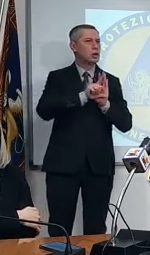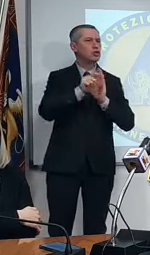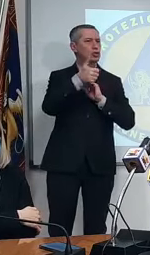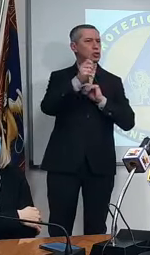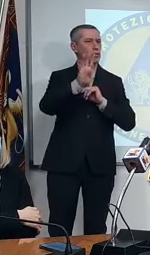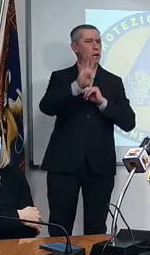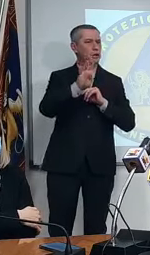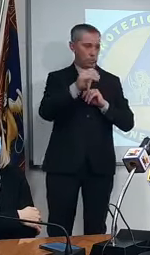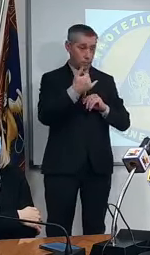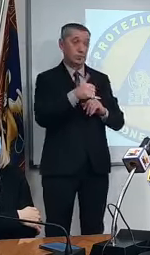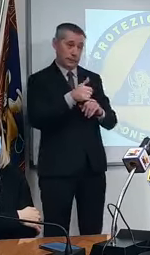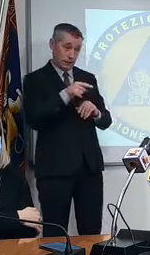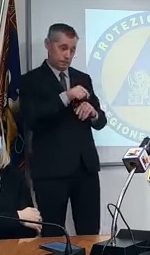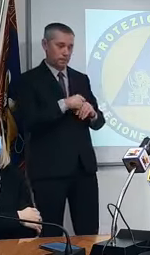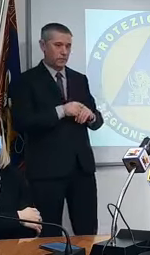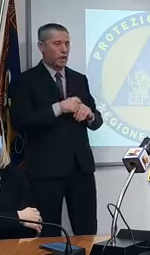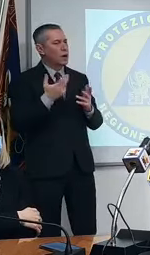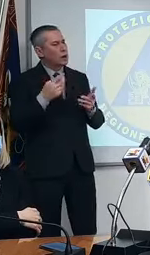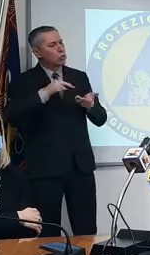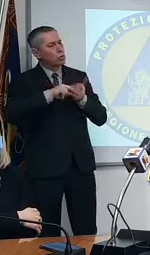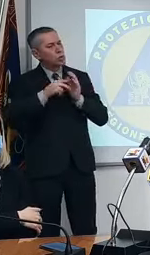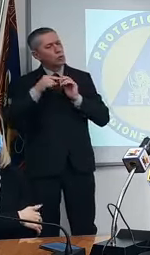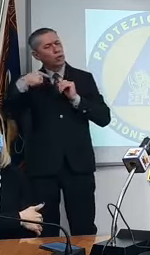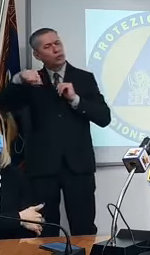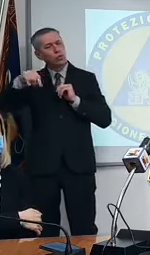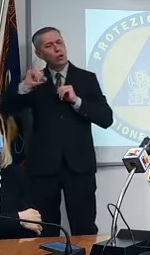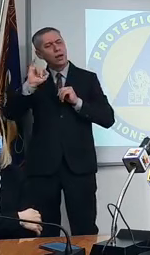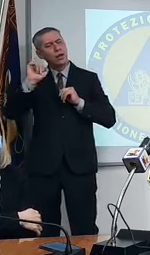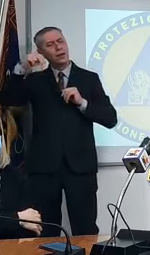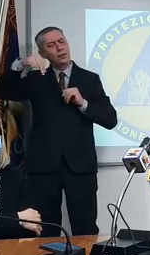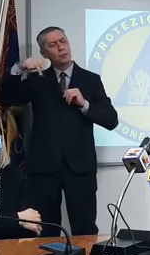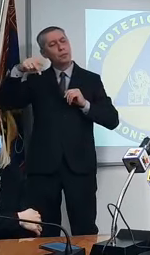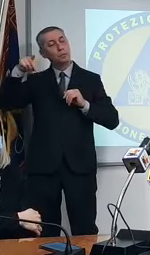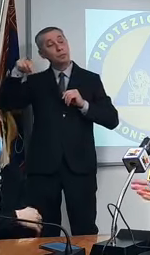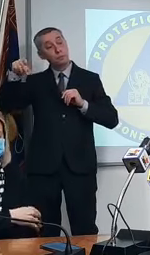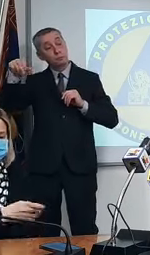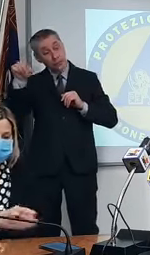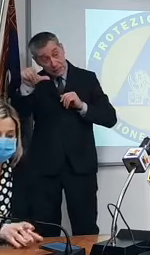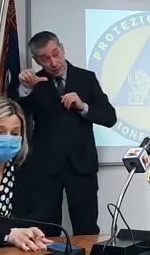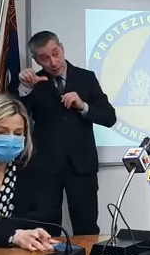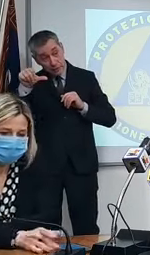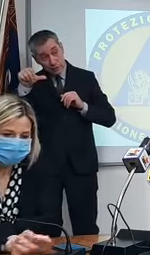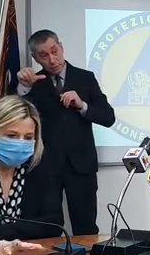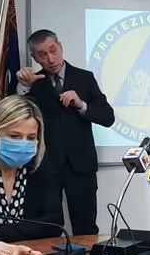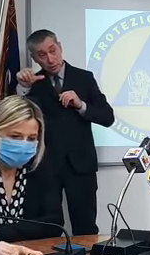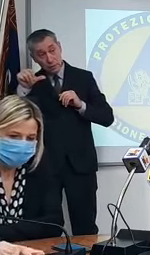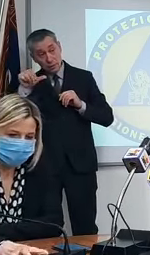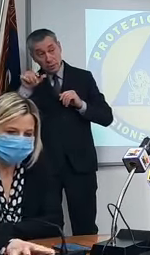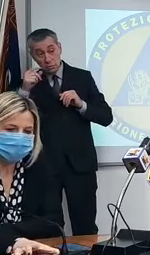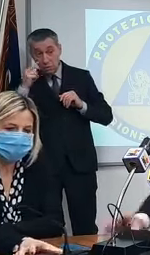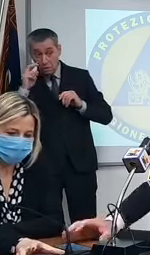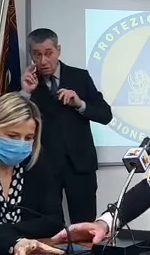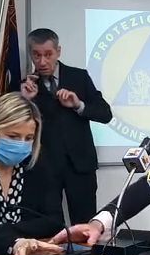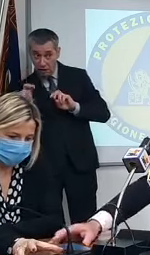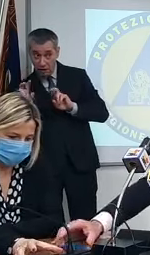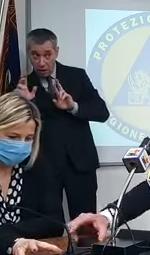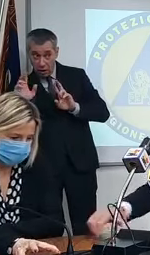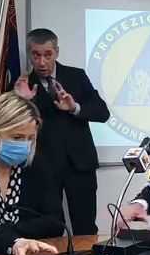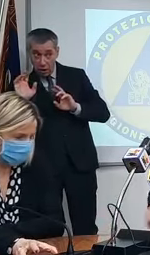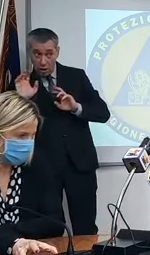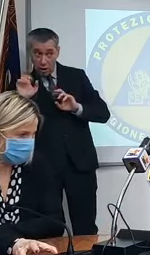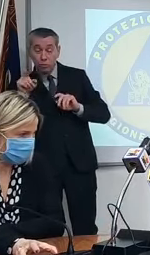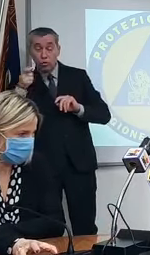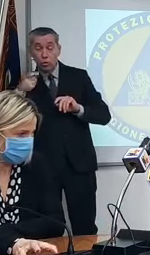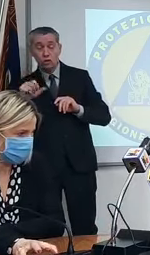si riesce a capire se sia un problema dell'Inps che ha pare di sì però è comunque da verificare che ha